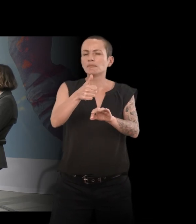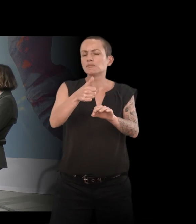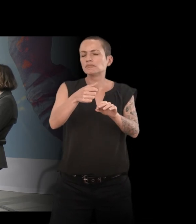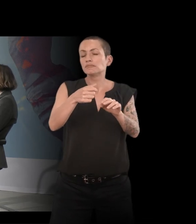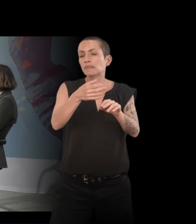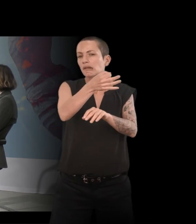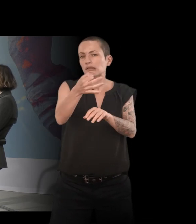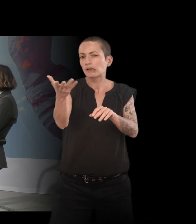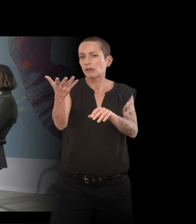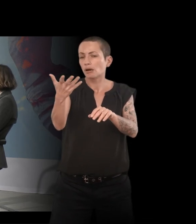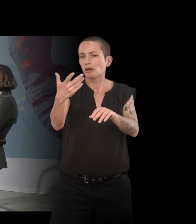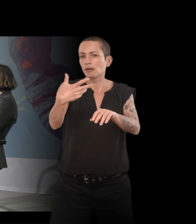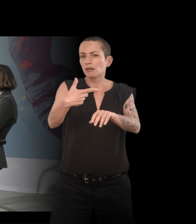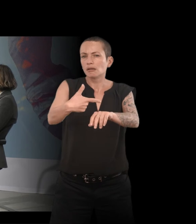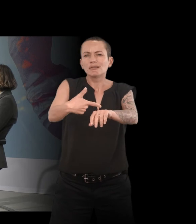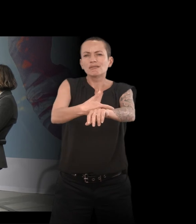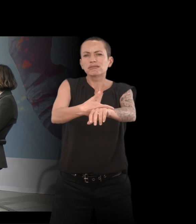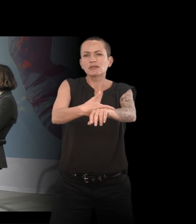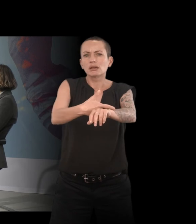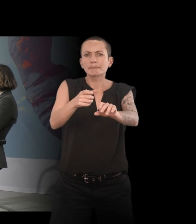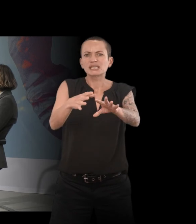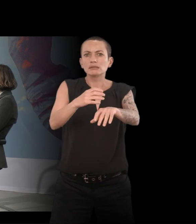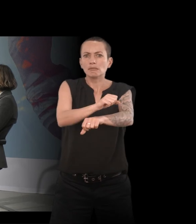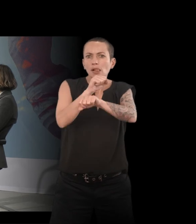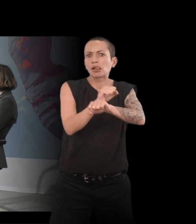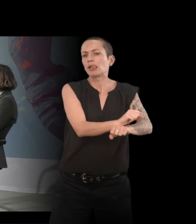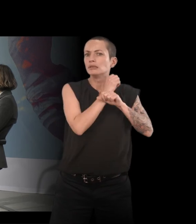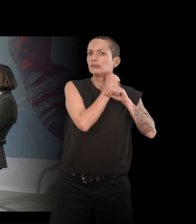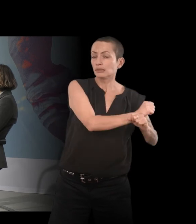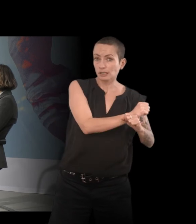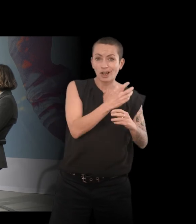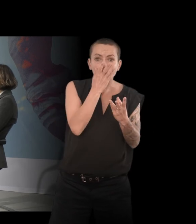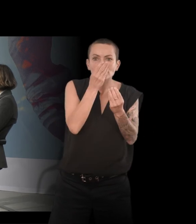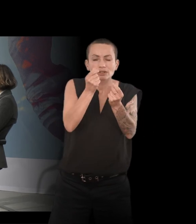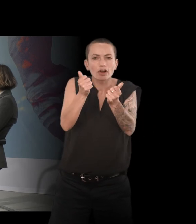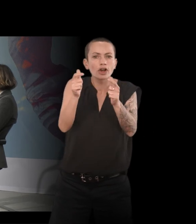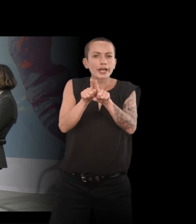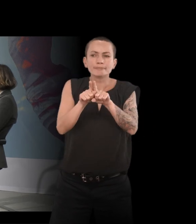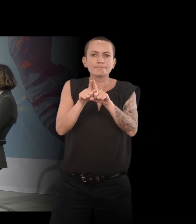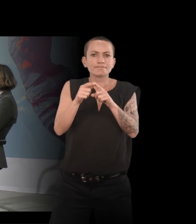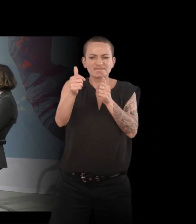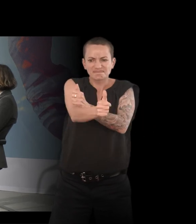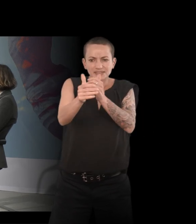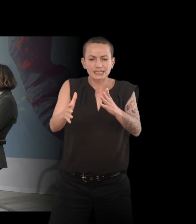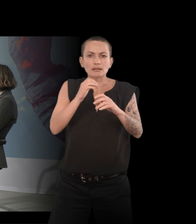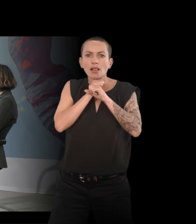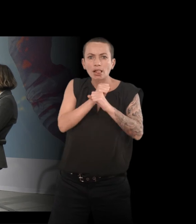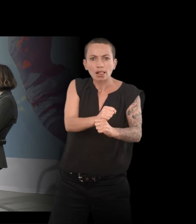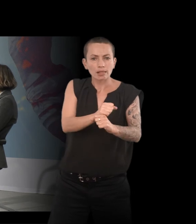Et on sent aussi la colère et la rage d'être physiquement prisonnier d'un cadre. Et d'ailleurs, quand on a commencé